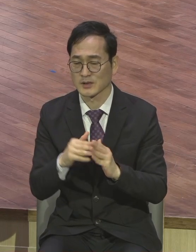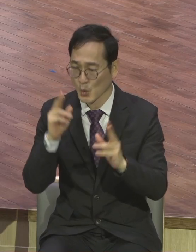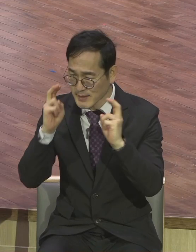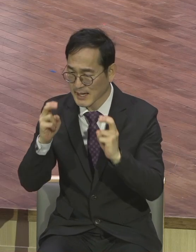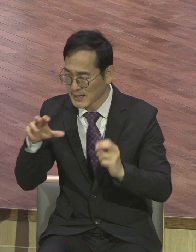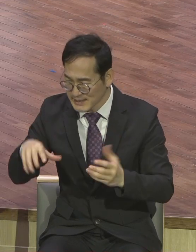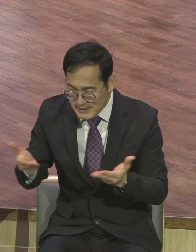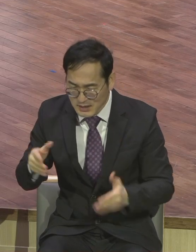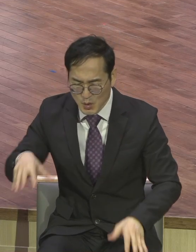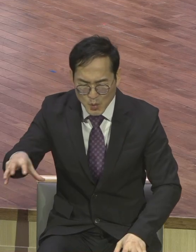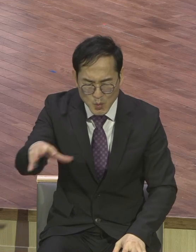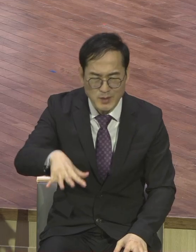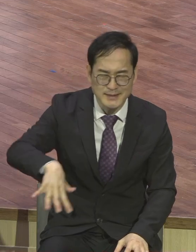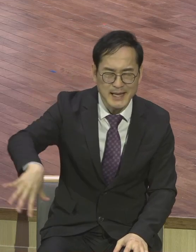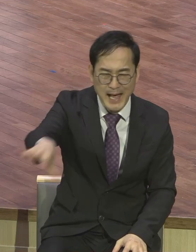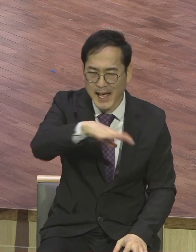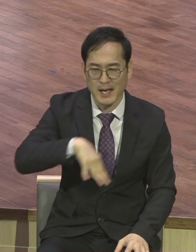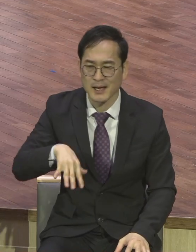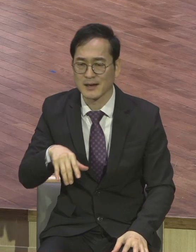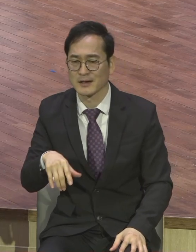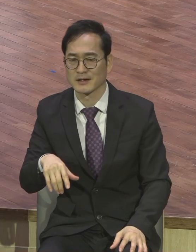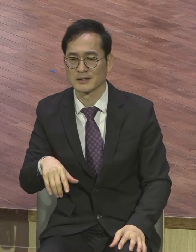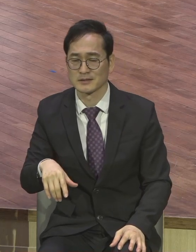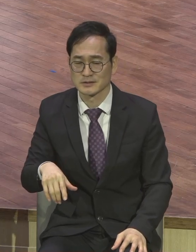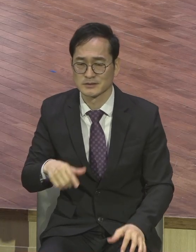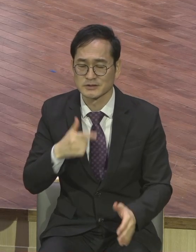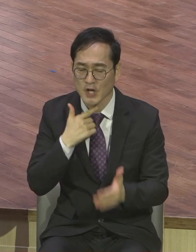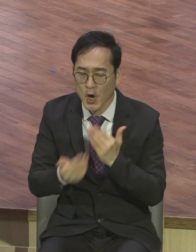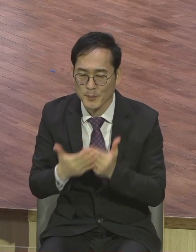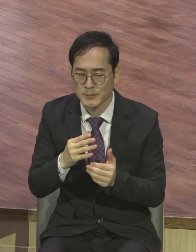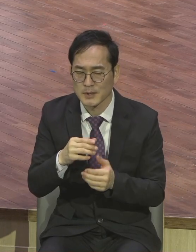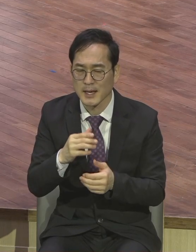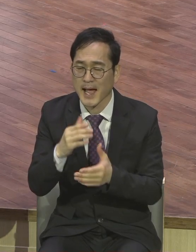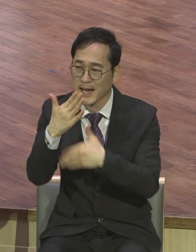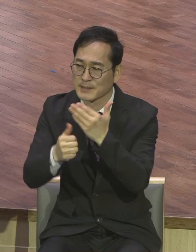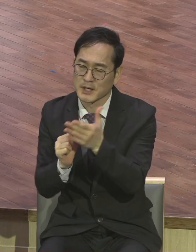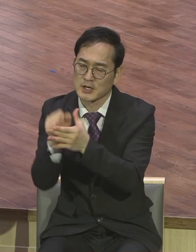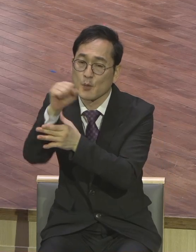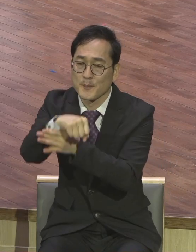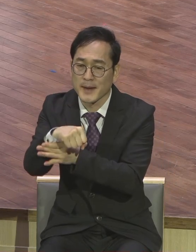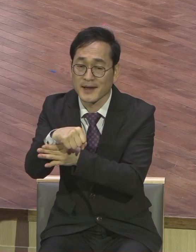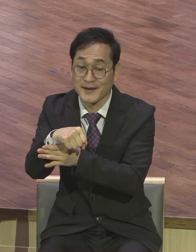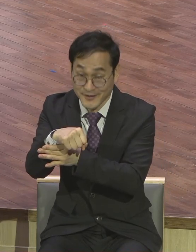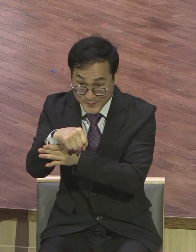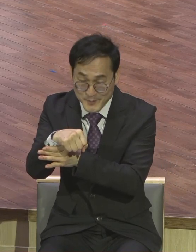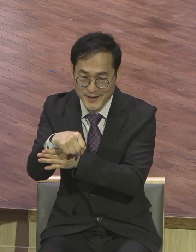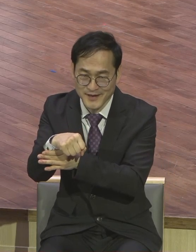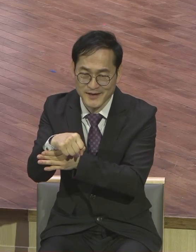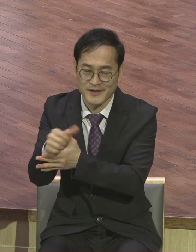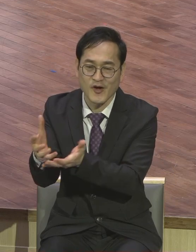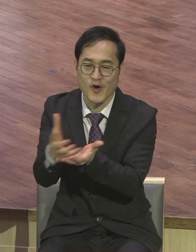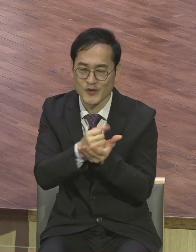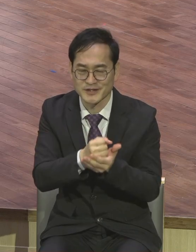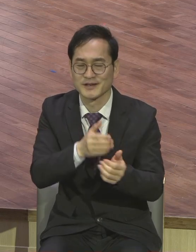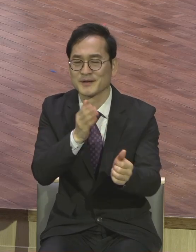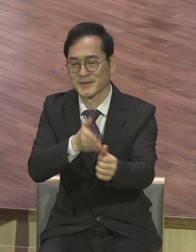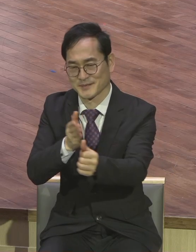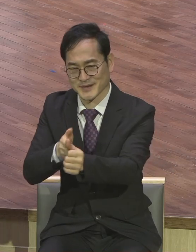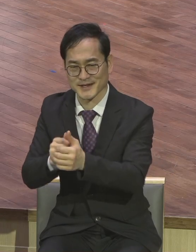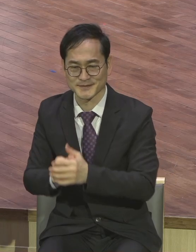체험하는 정거의 길을 지엄으로 축복합니다 결론입니다 성공하게 거장으로 불리는